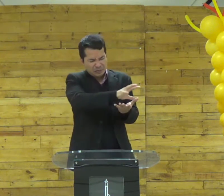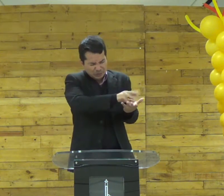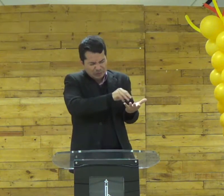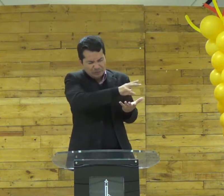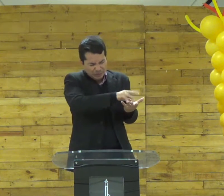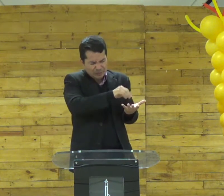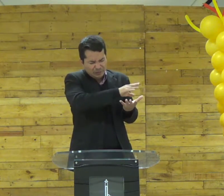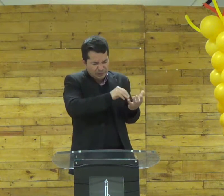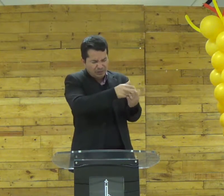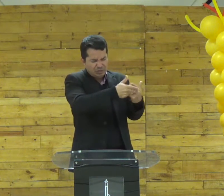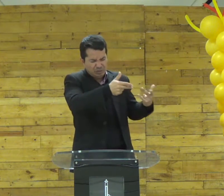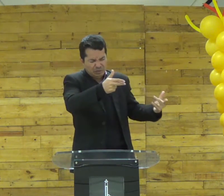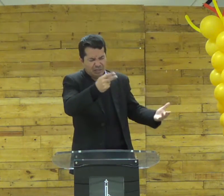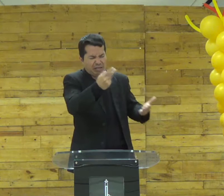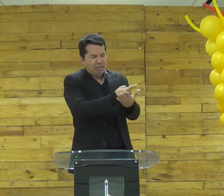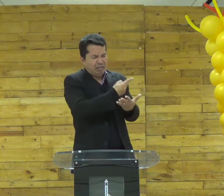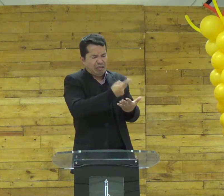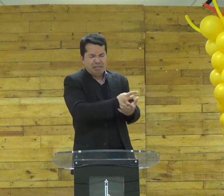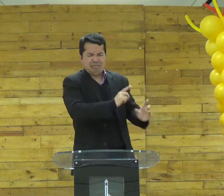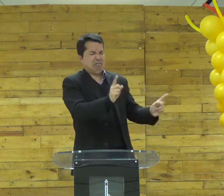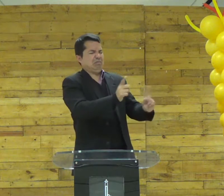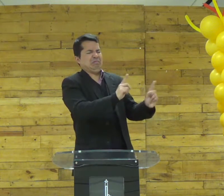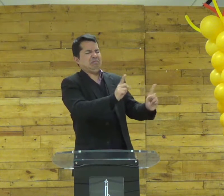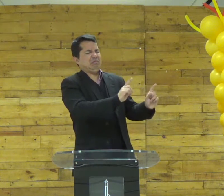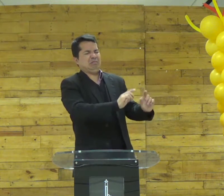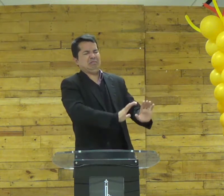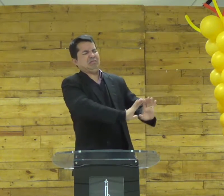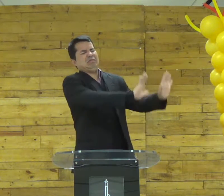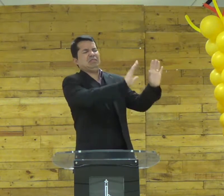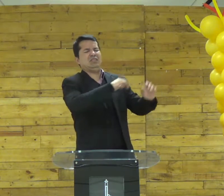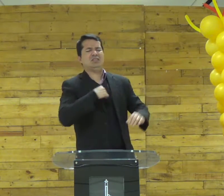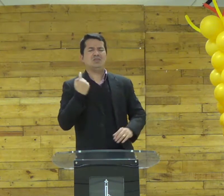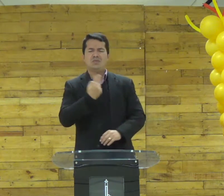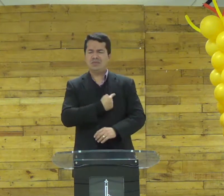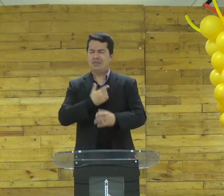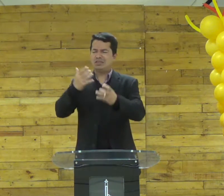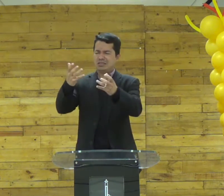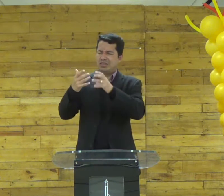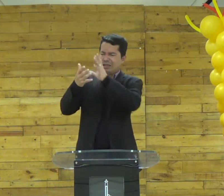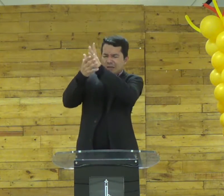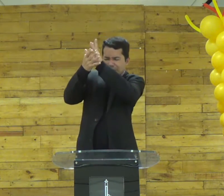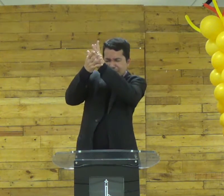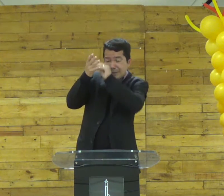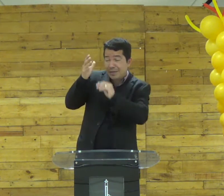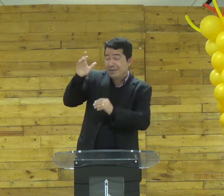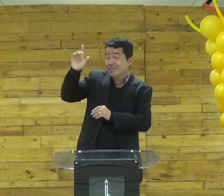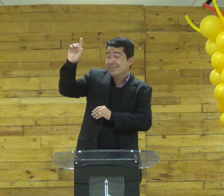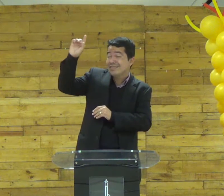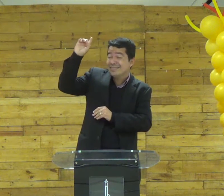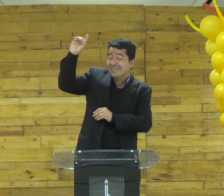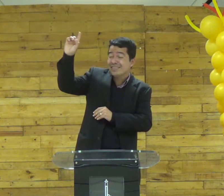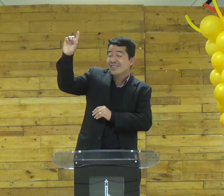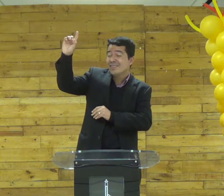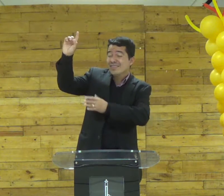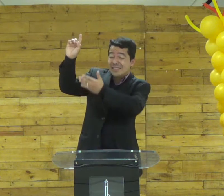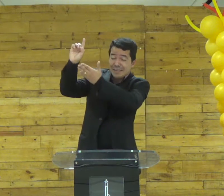queremos imitar as outras condutas aquelas condutas que são erradas não, de nós isso nós queremos andar com Deus